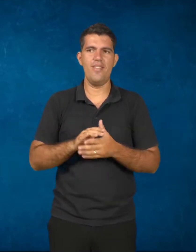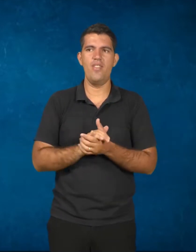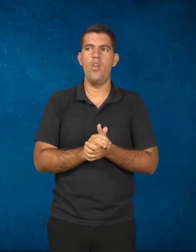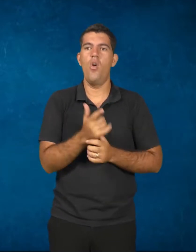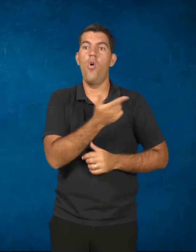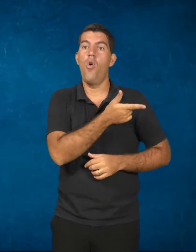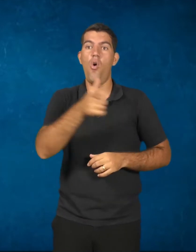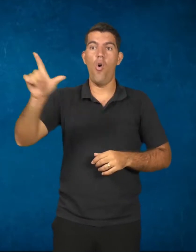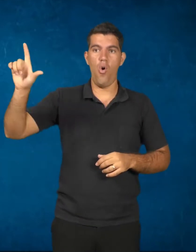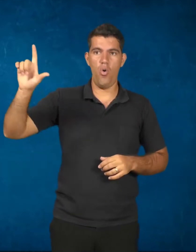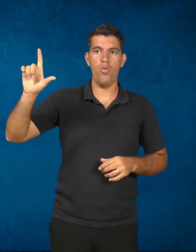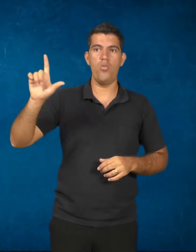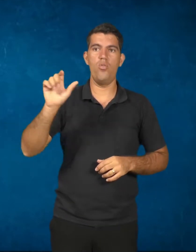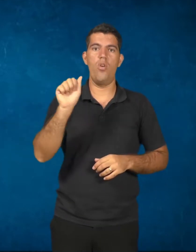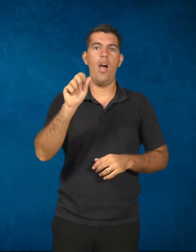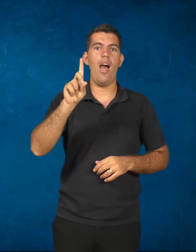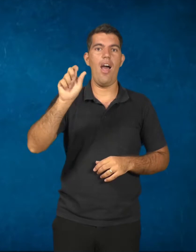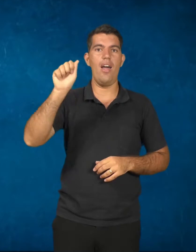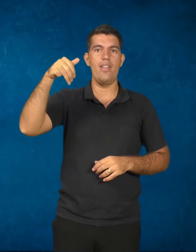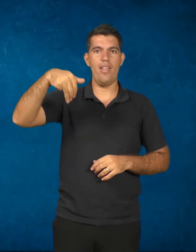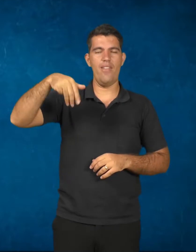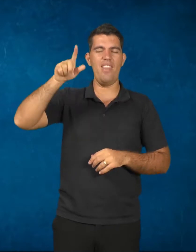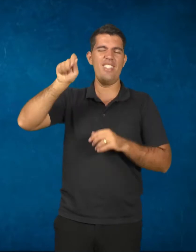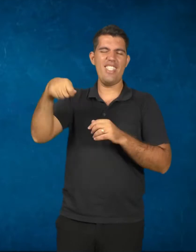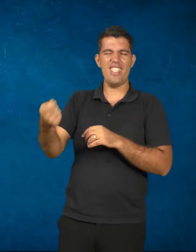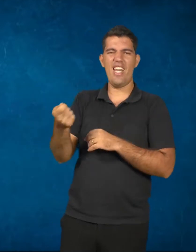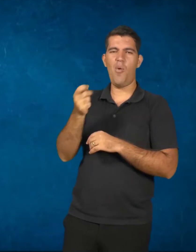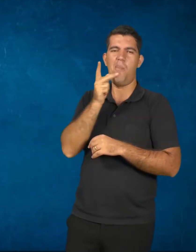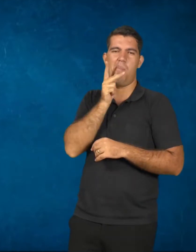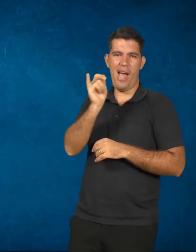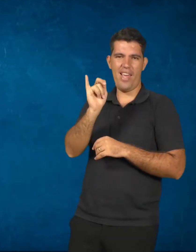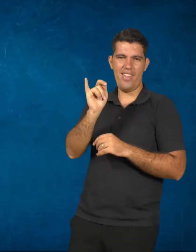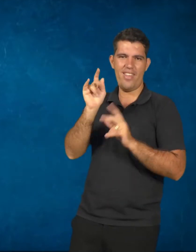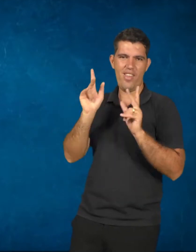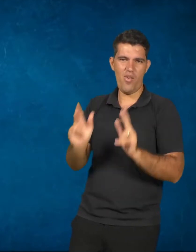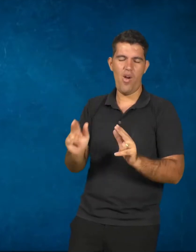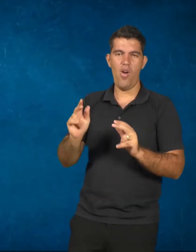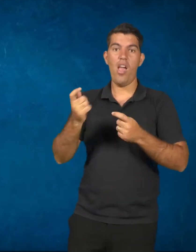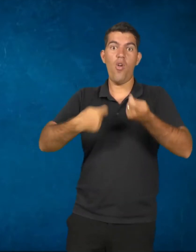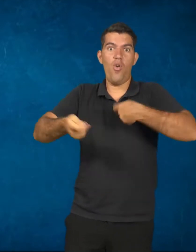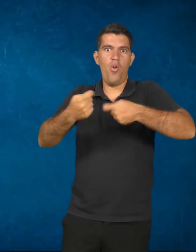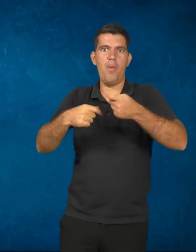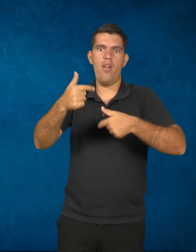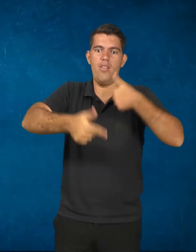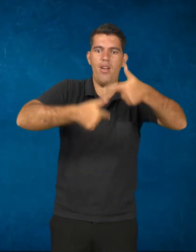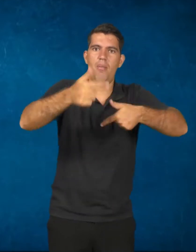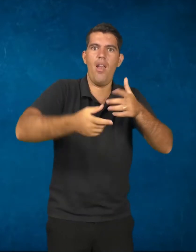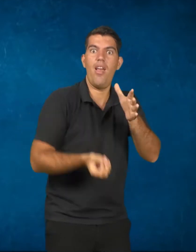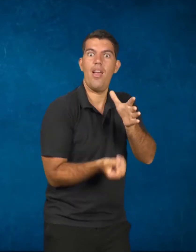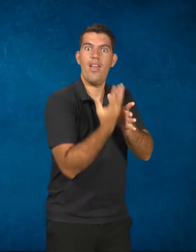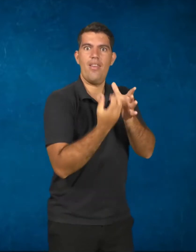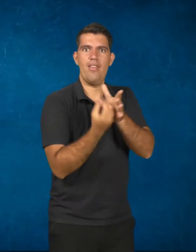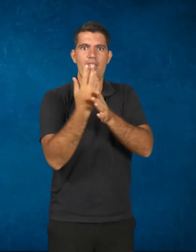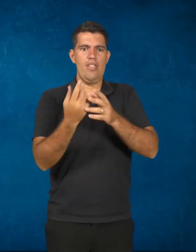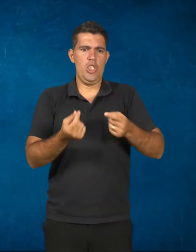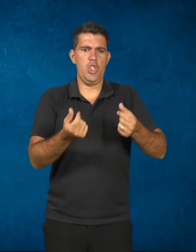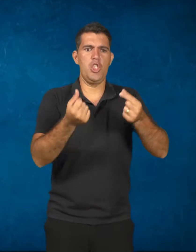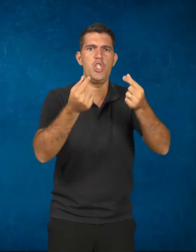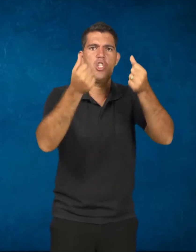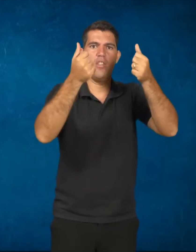Schmidt, que foi o pai da economia, o trabalho representava a fonte de toda a riqueza. Então, pelo trabalho,